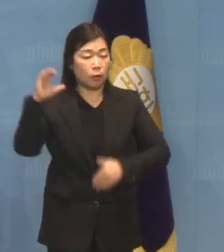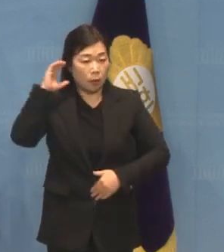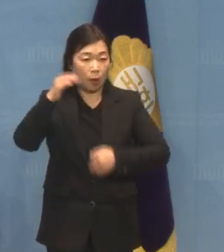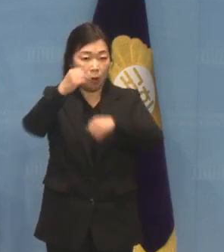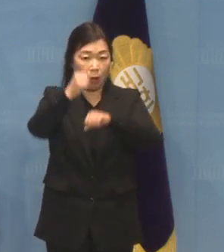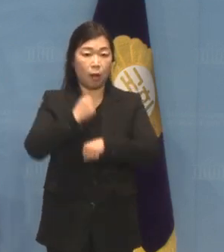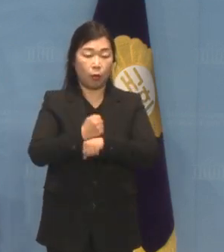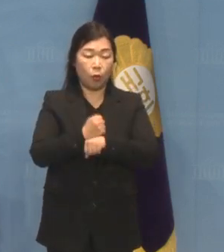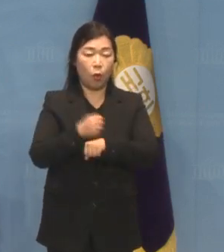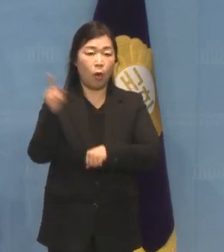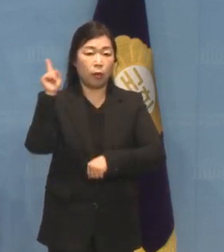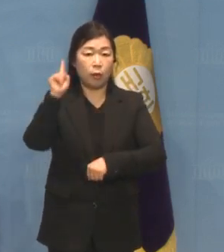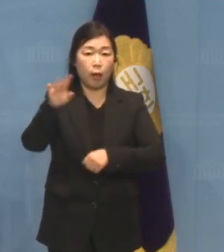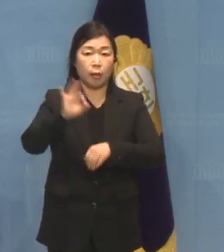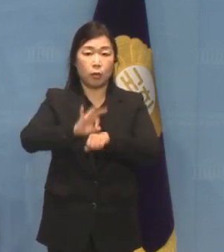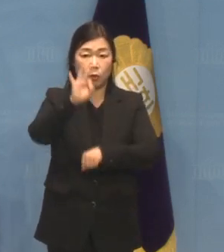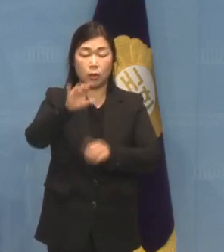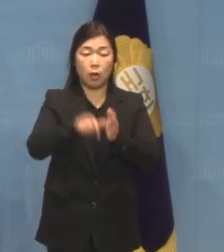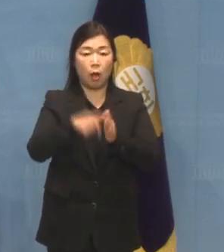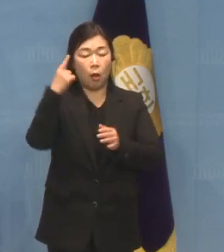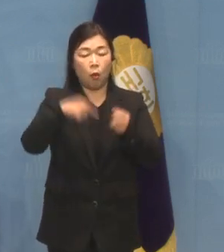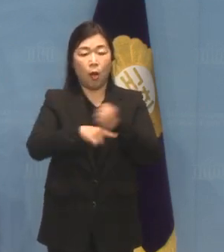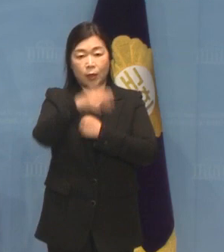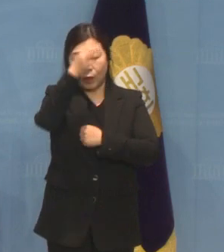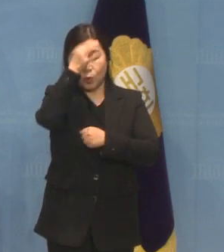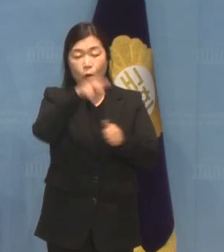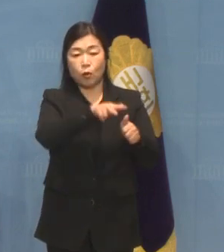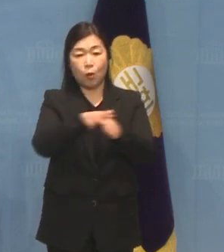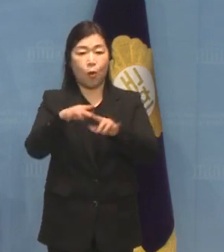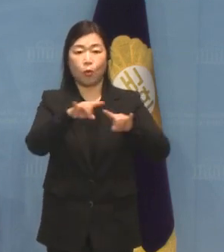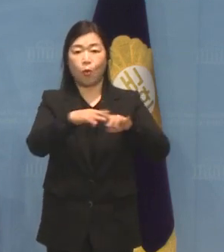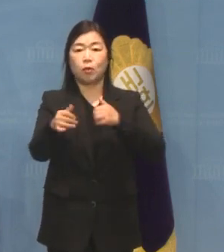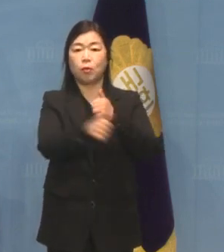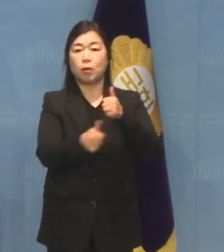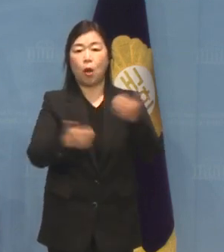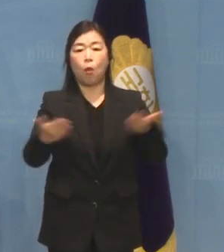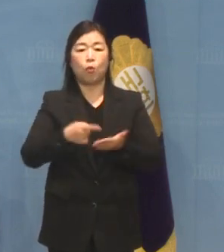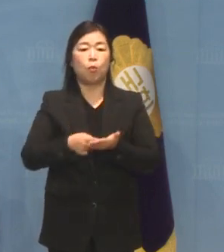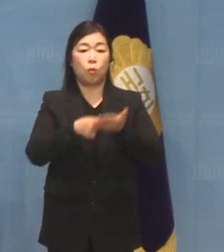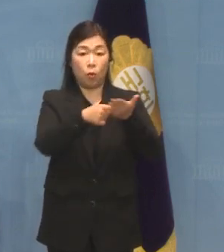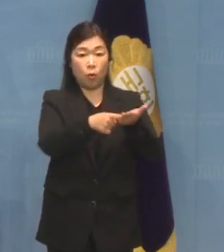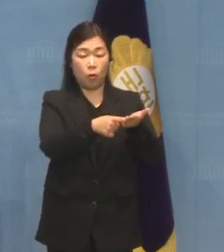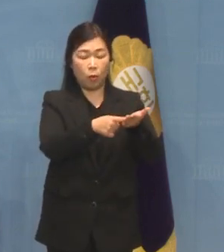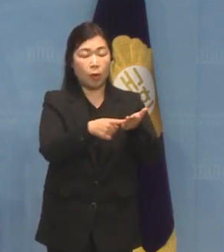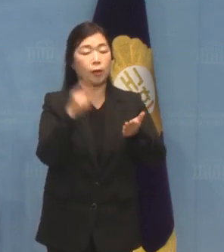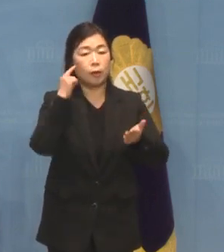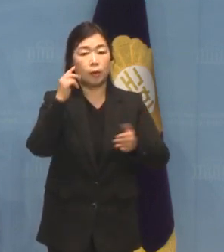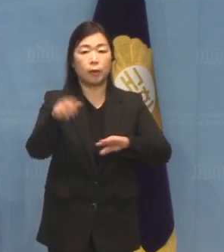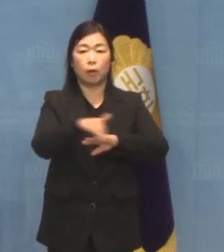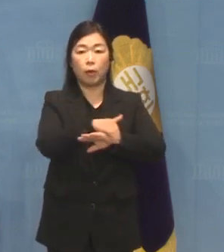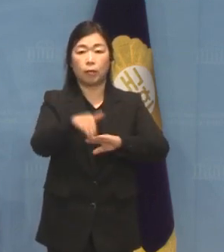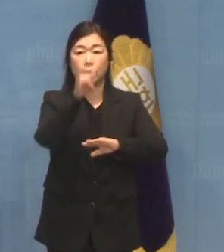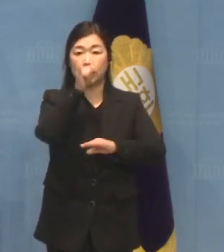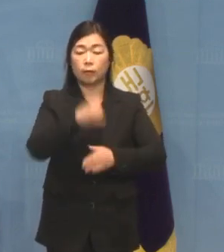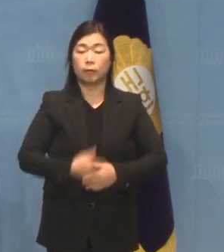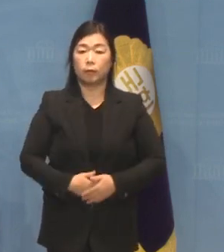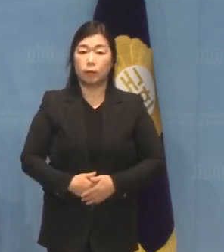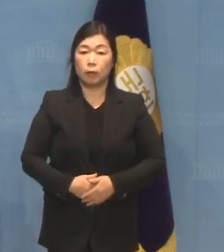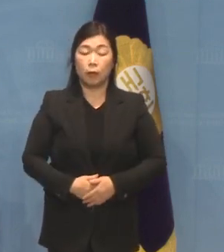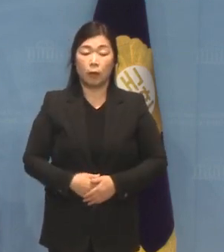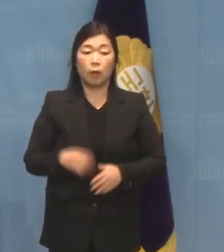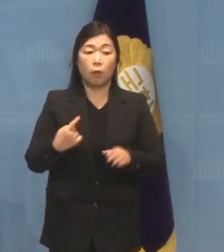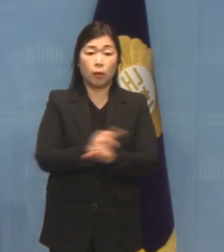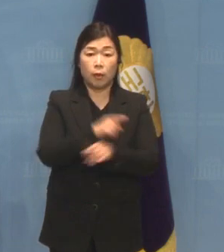내일 10시에는 과학기술정보통신부 등으로부터 업무보고를 받을 예정입니다 그